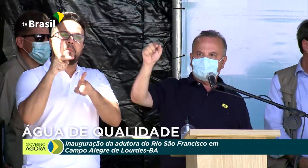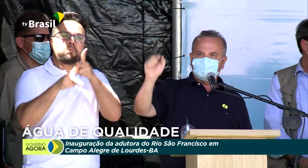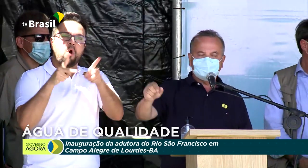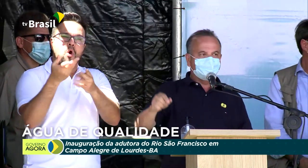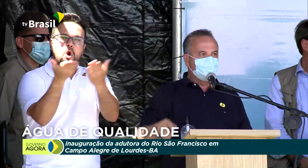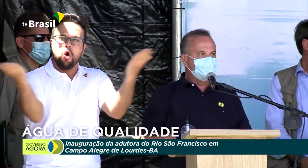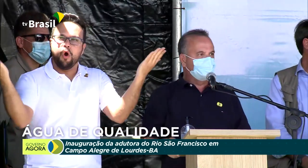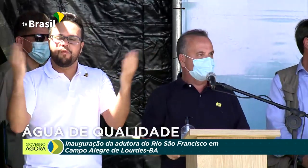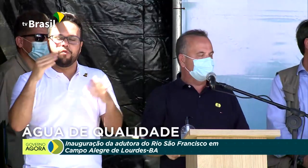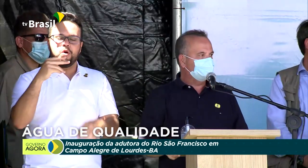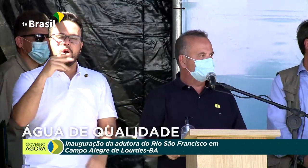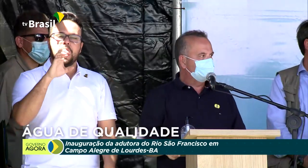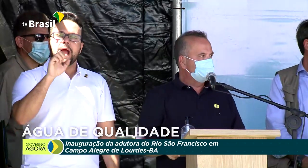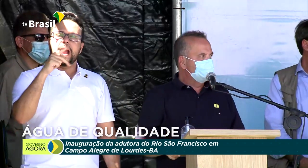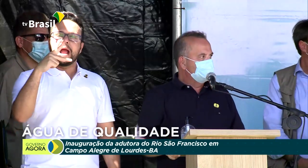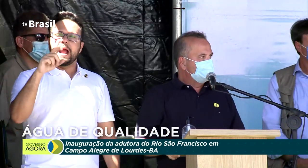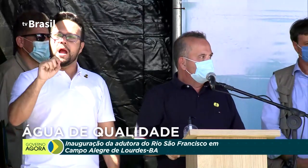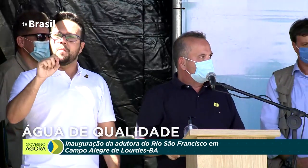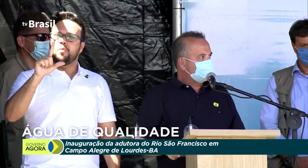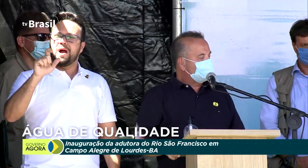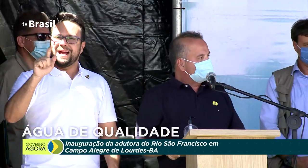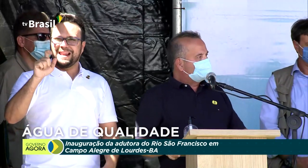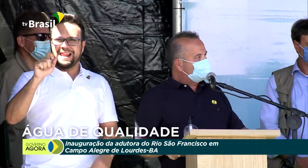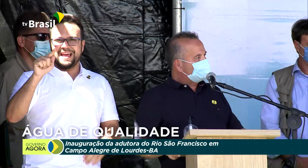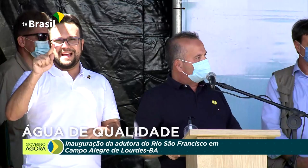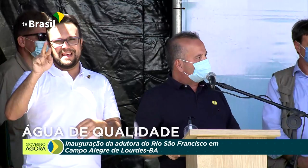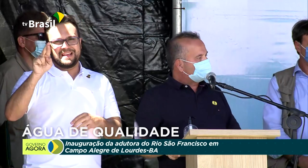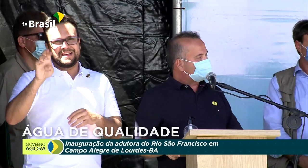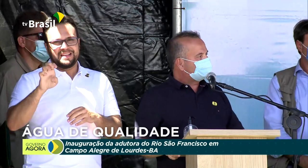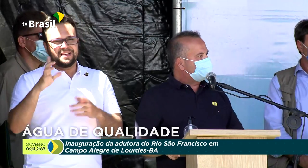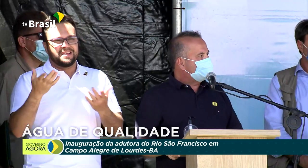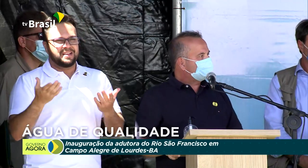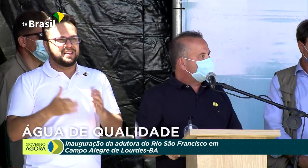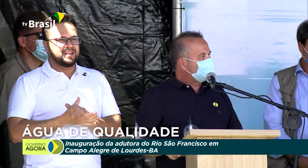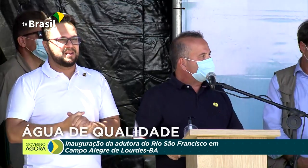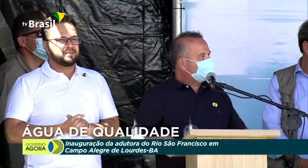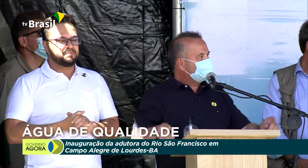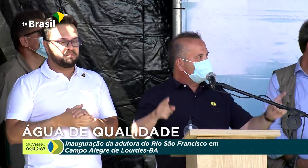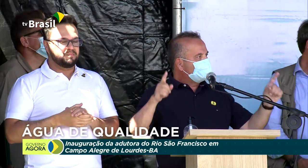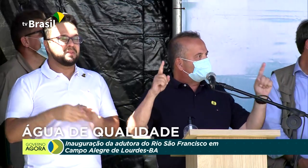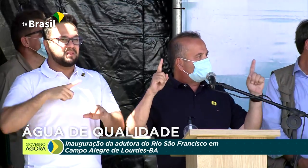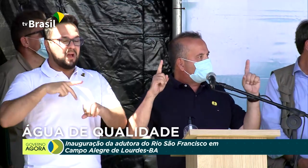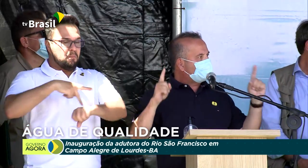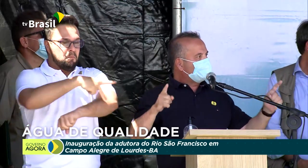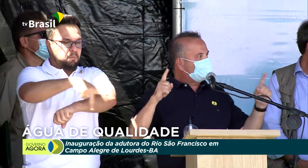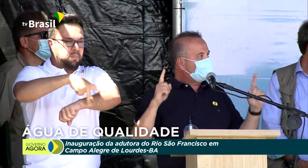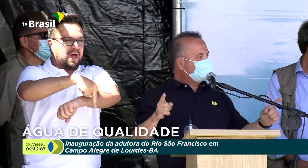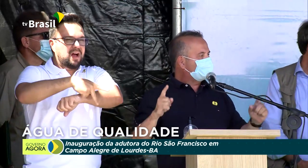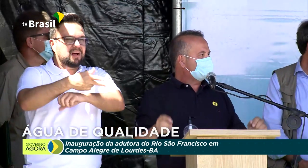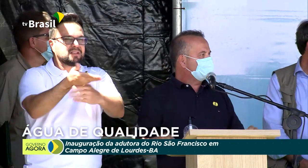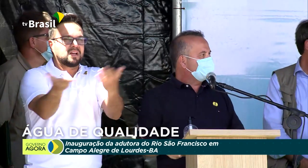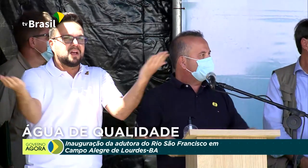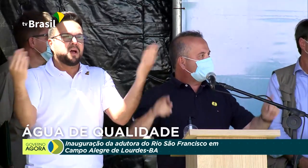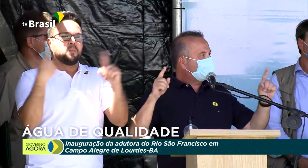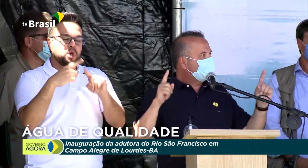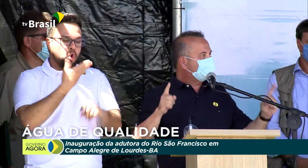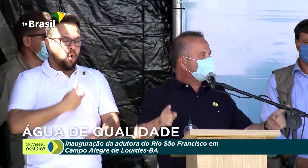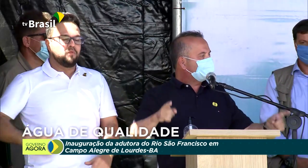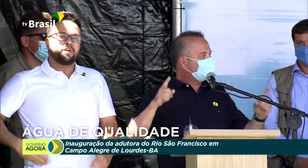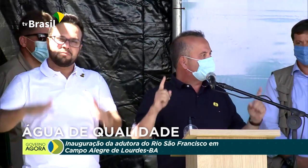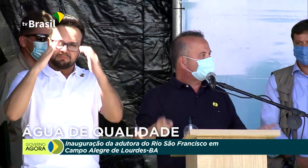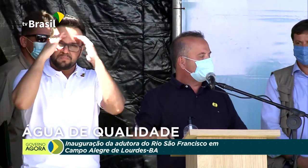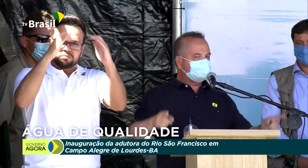de Lourdes na praça pública, porque o governo de vossa excelência é um governo para o povo brasileiro,